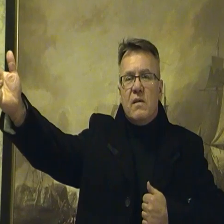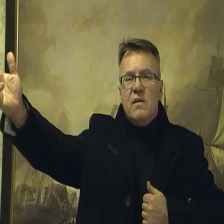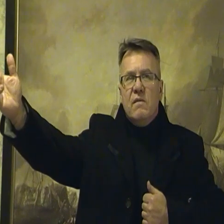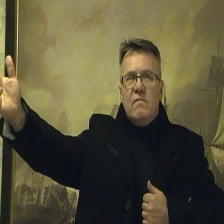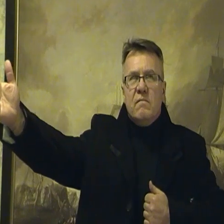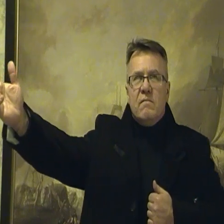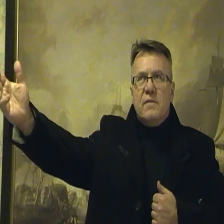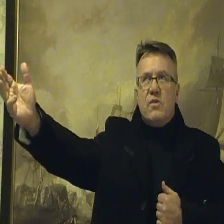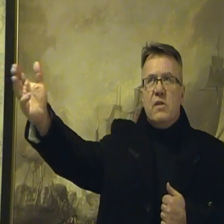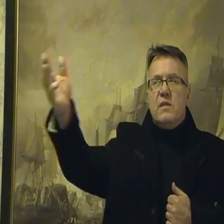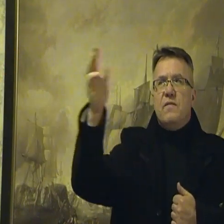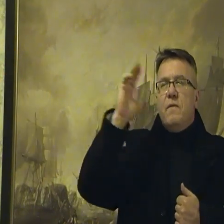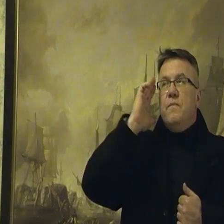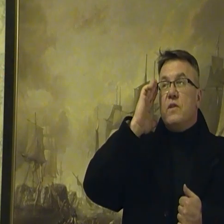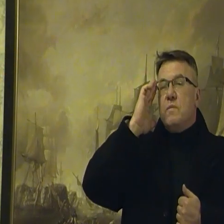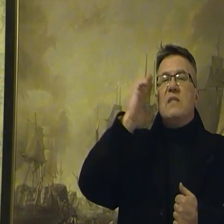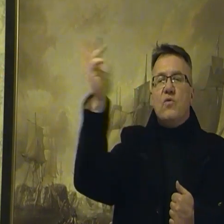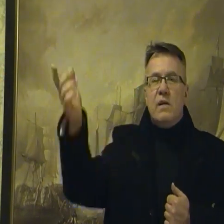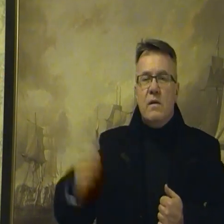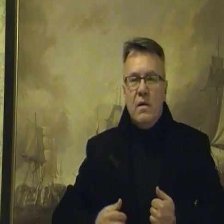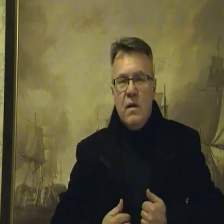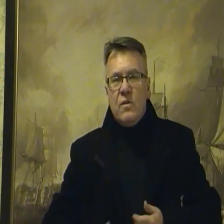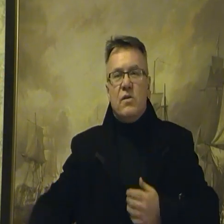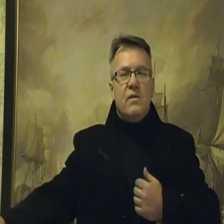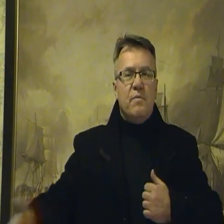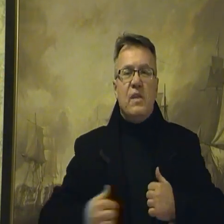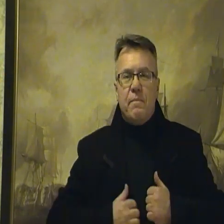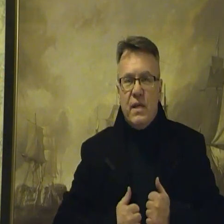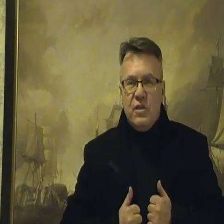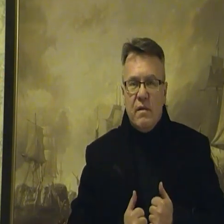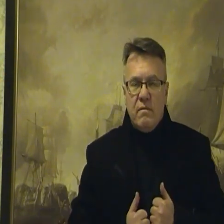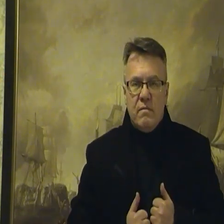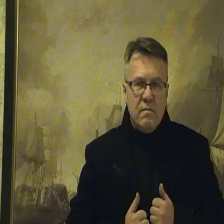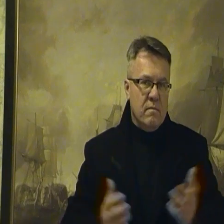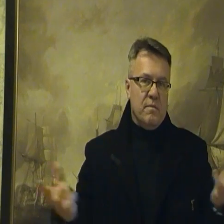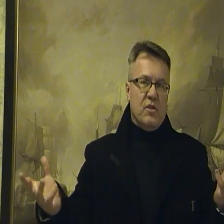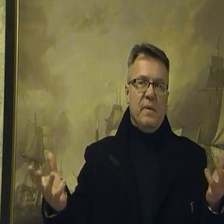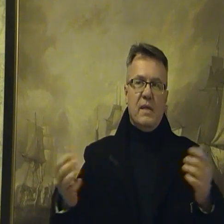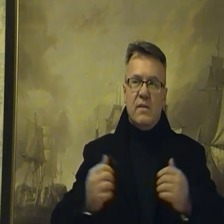jak to się nazywa, czy Mazury, czy Podkarpacie. Proszę bardzo.